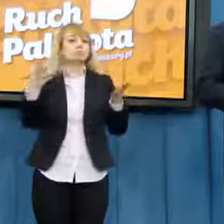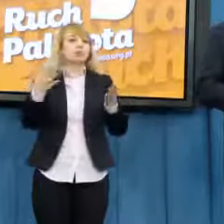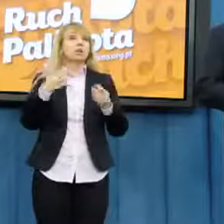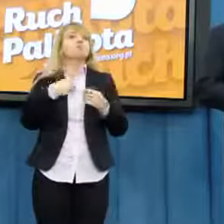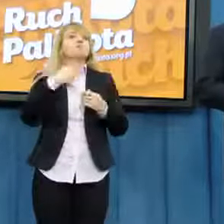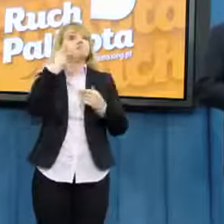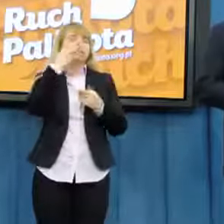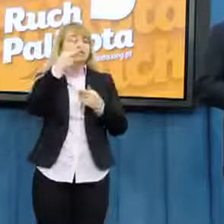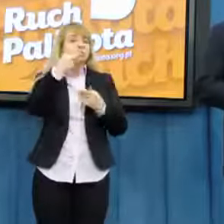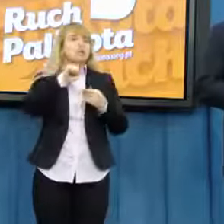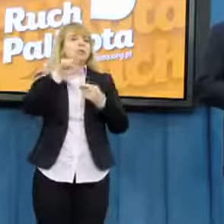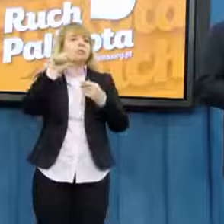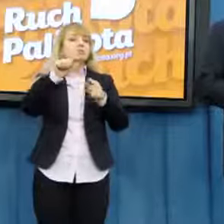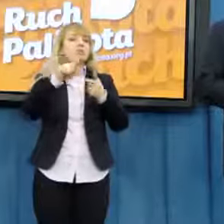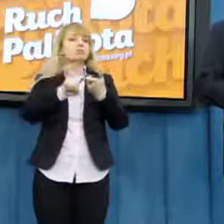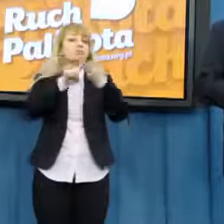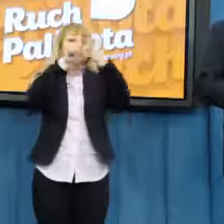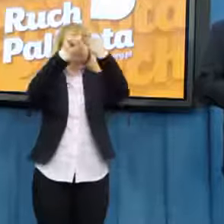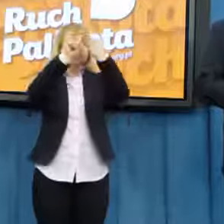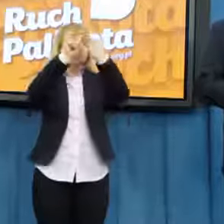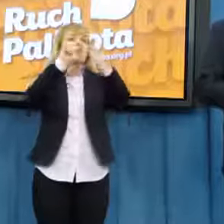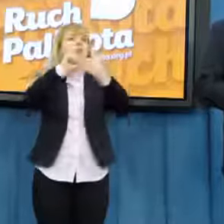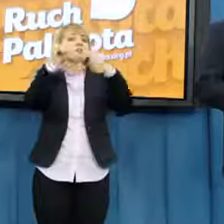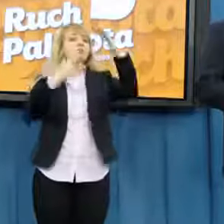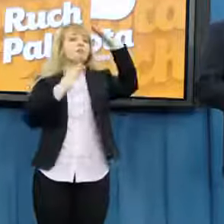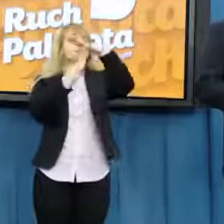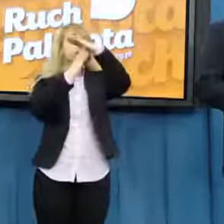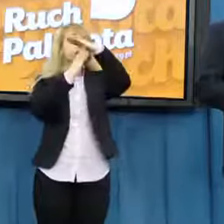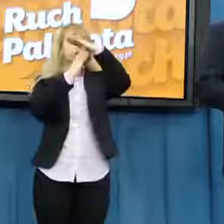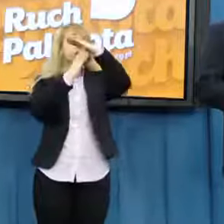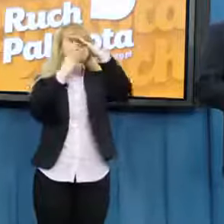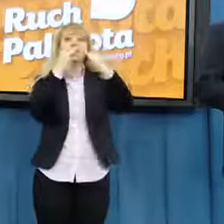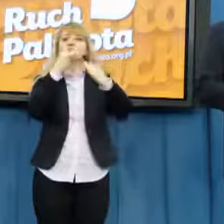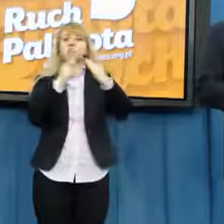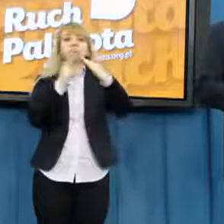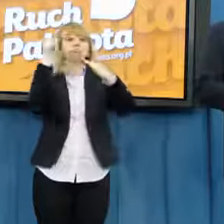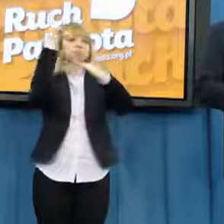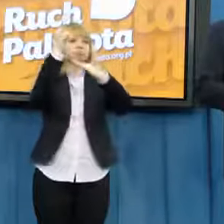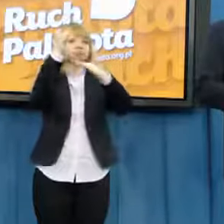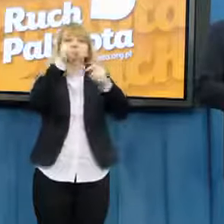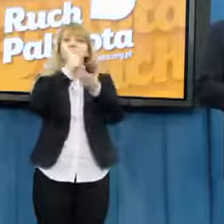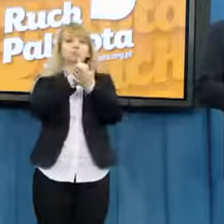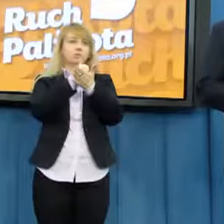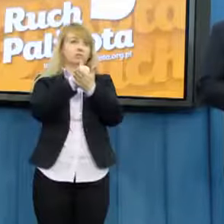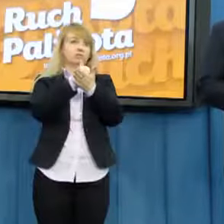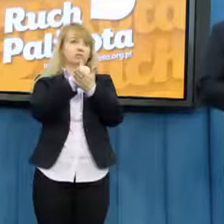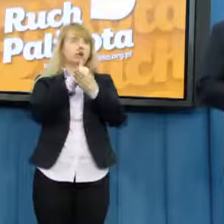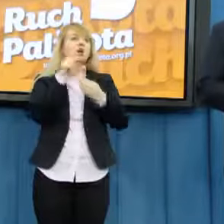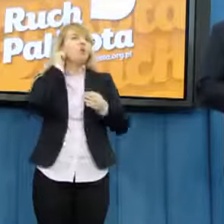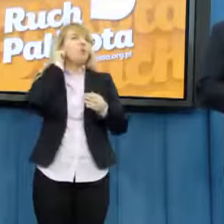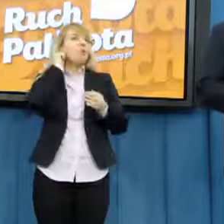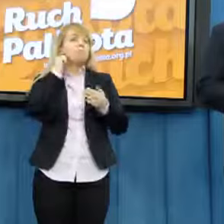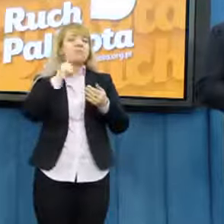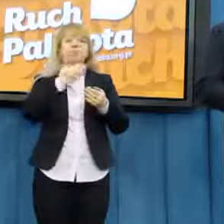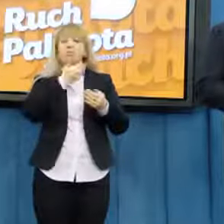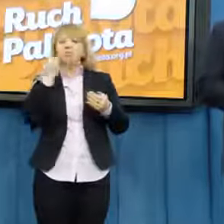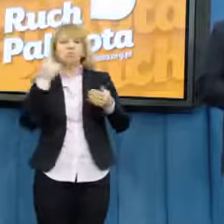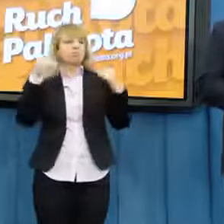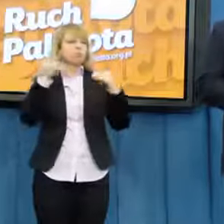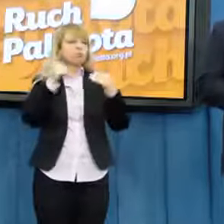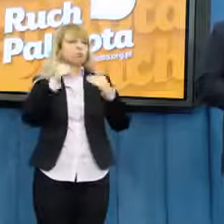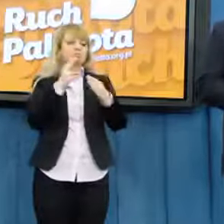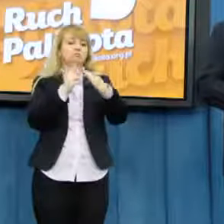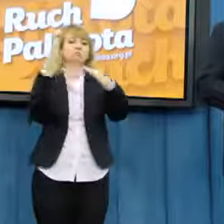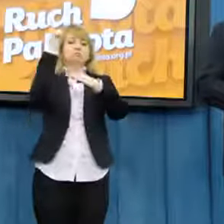pewnej wysokości i tworzy pewną barierę, nie do przekroczenia przez, no a nie, bo umówmy się, że